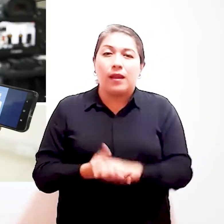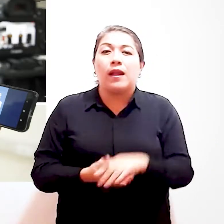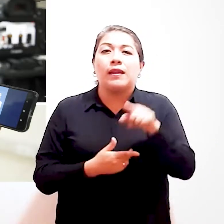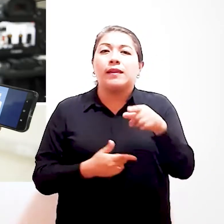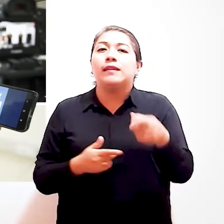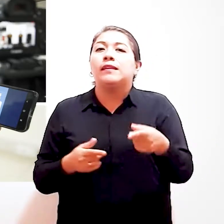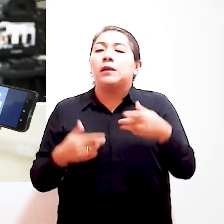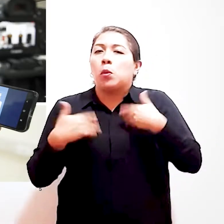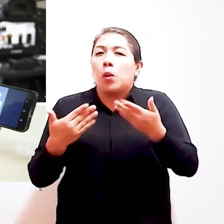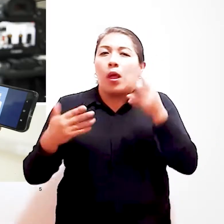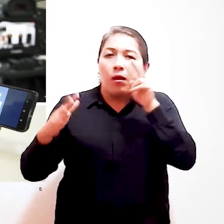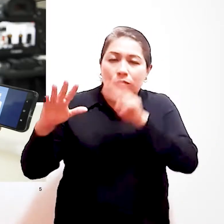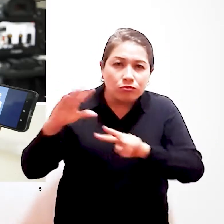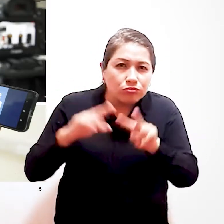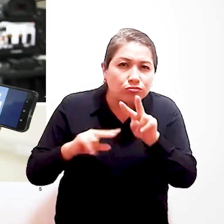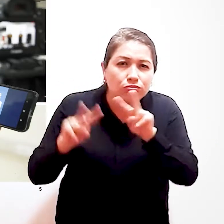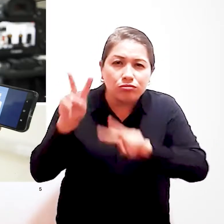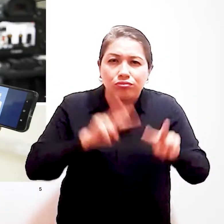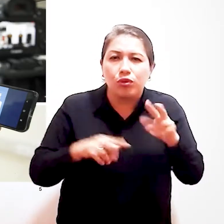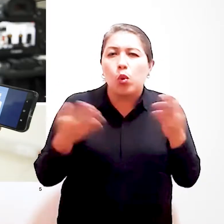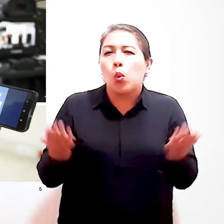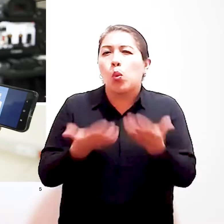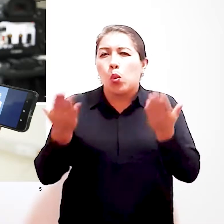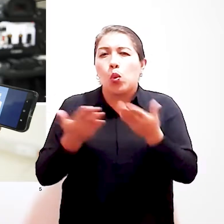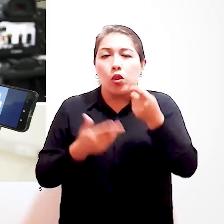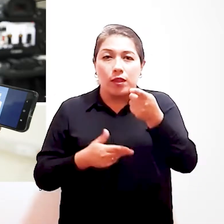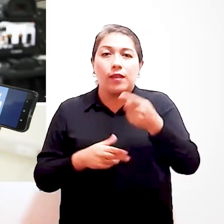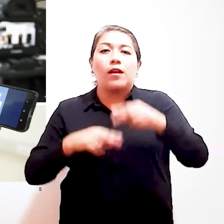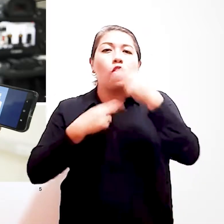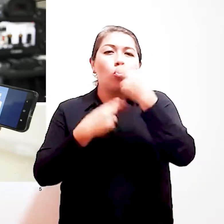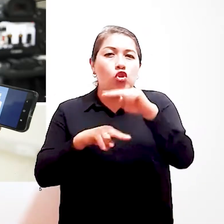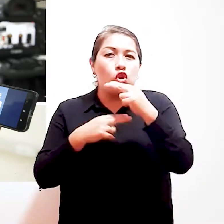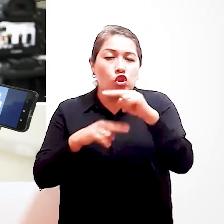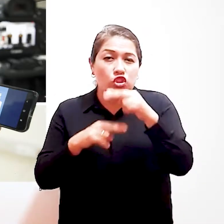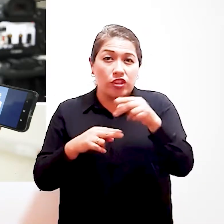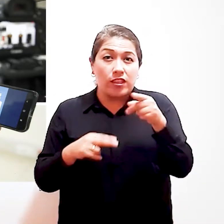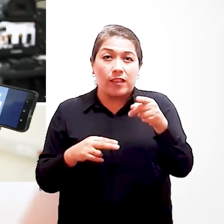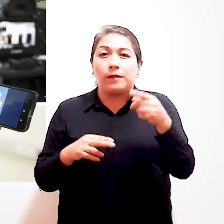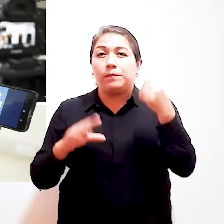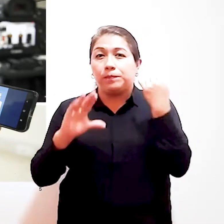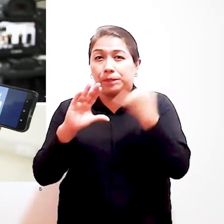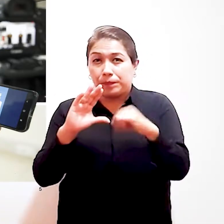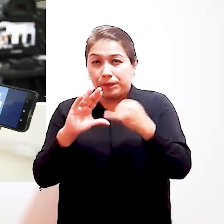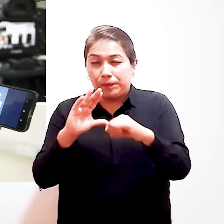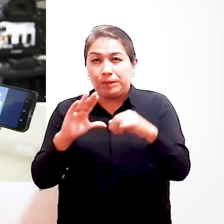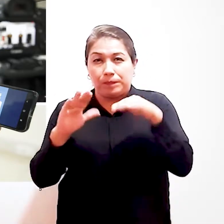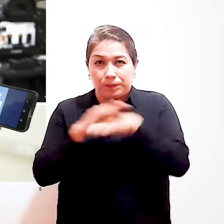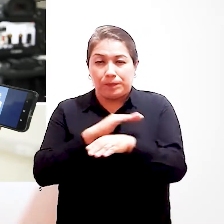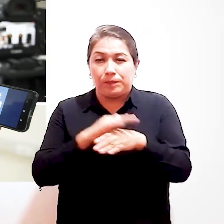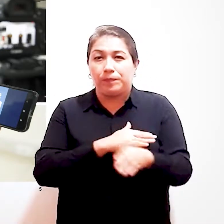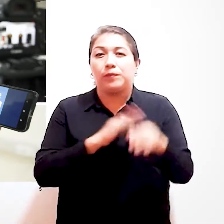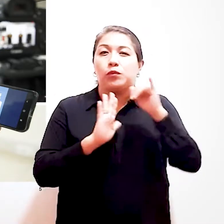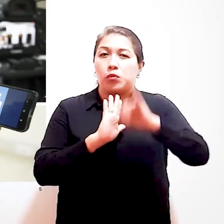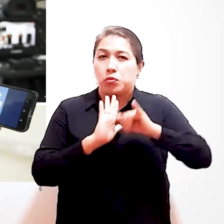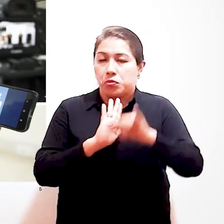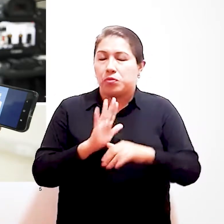NotiConadis a través de las redes sociales del Conadis en Facebook, Instagram y YouTube como MimpConadis.